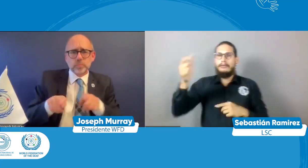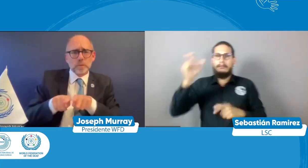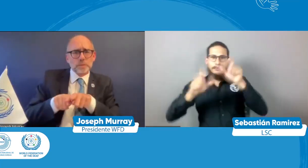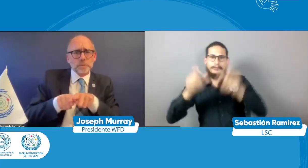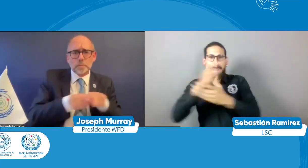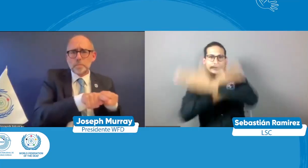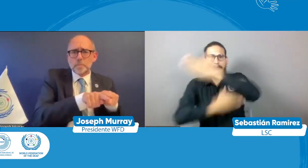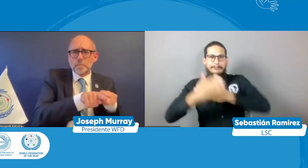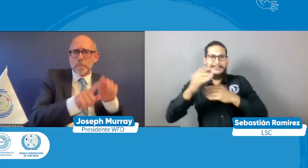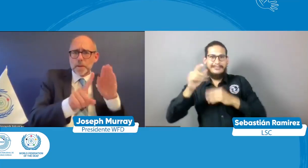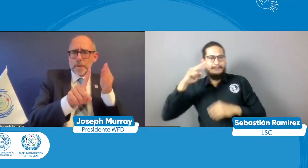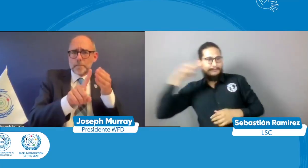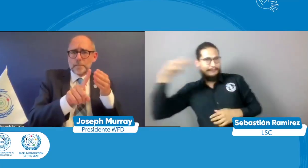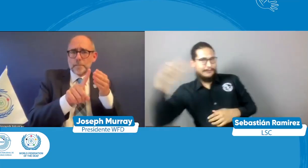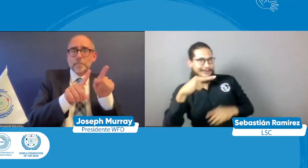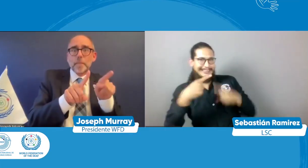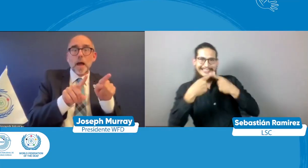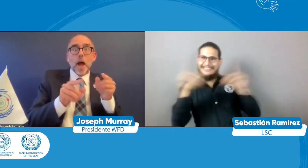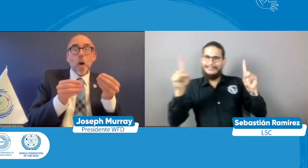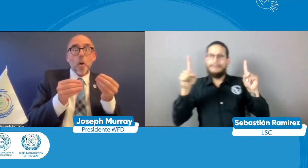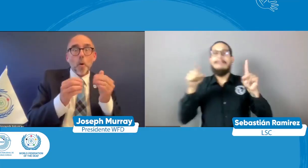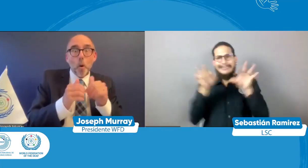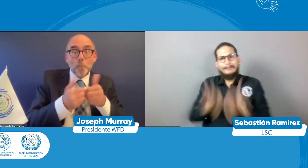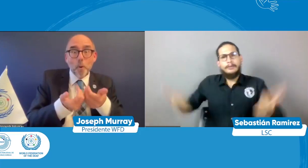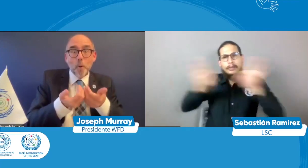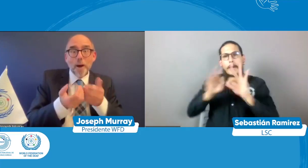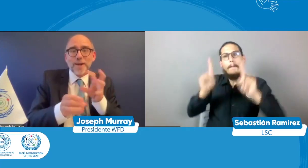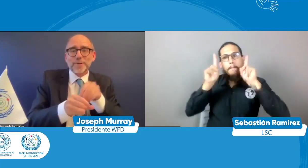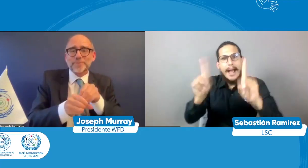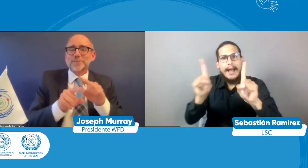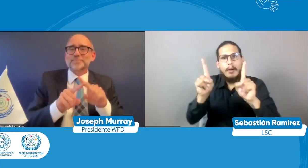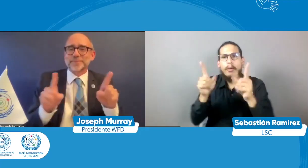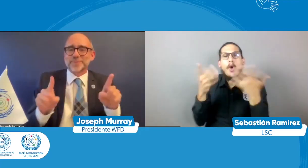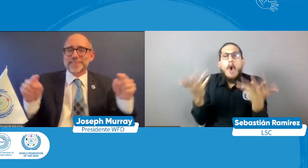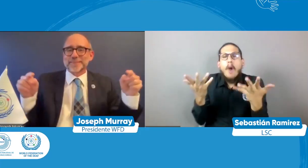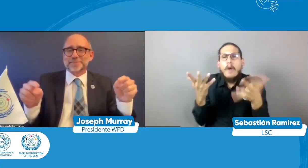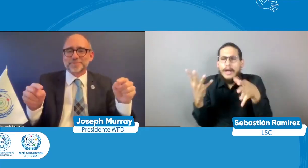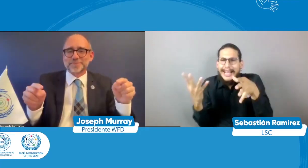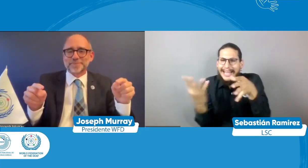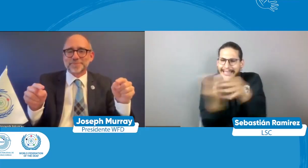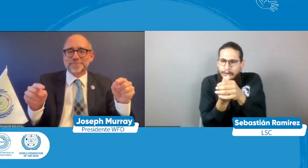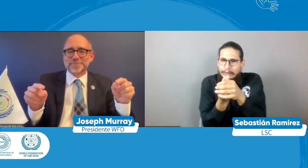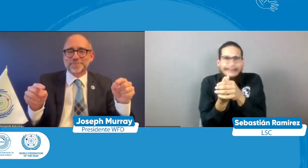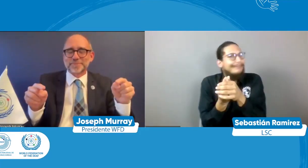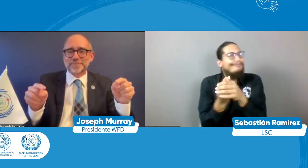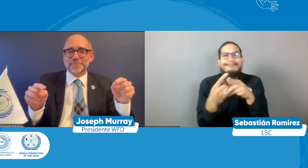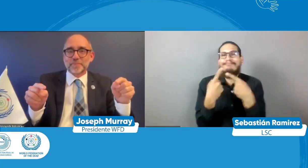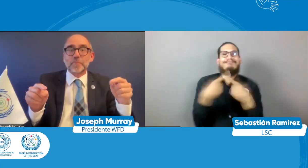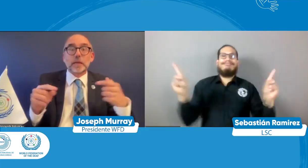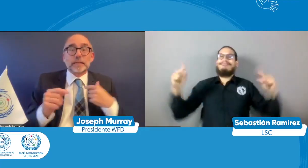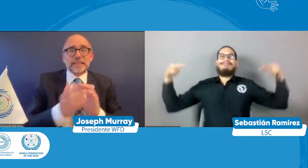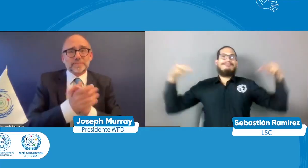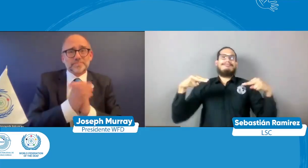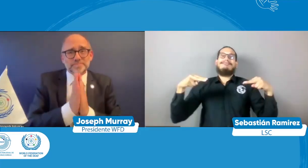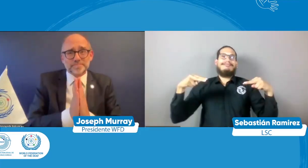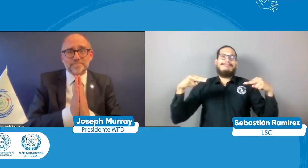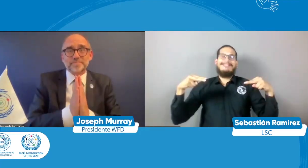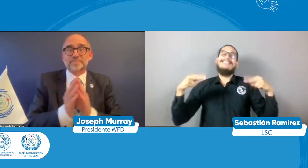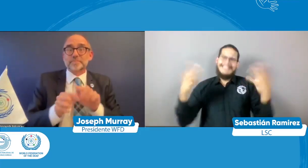la educación de los niños sordos efectivamente si hablamos de inclusión pues es un concepto pero cuando hablamos